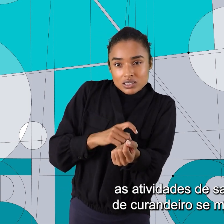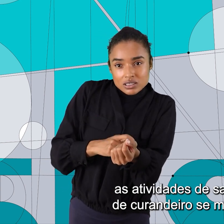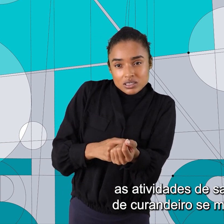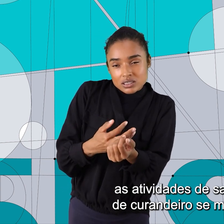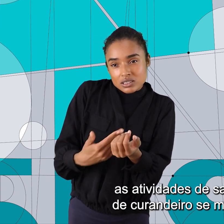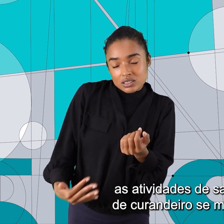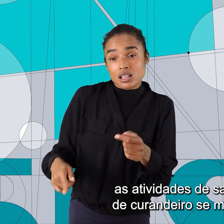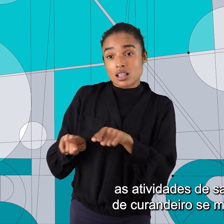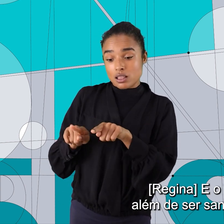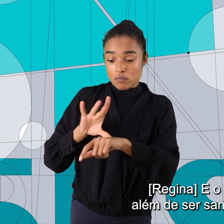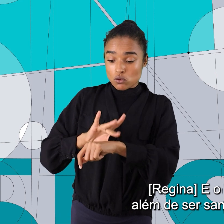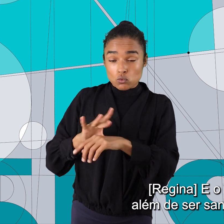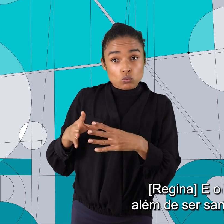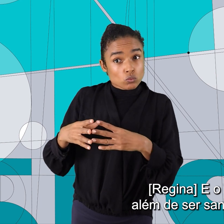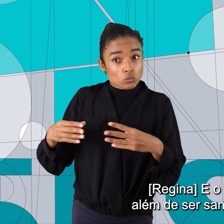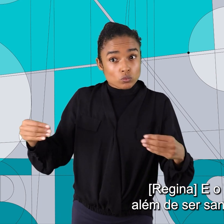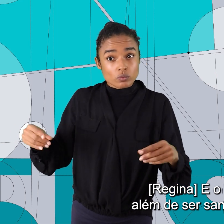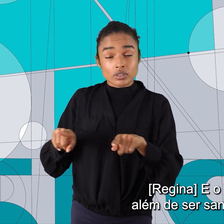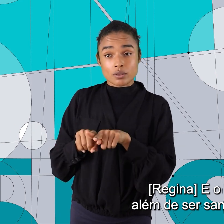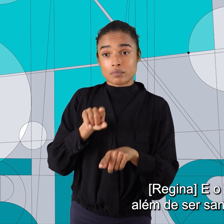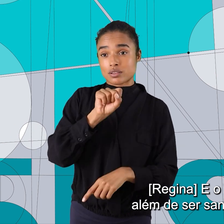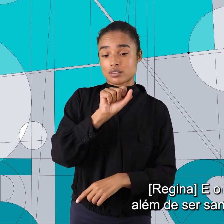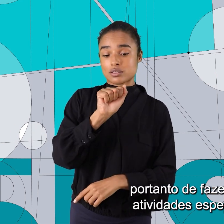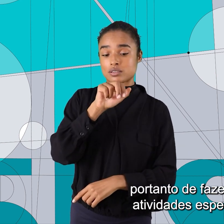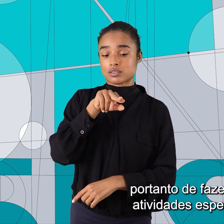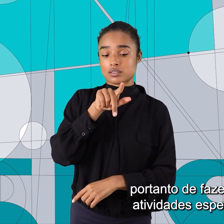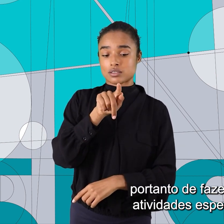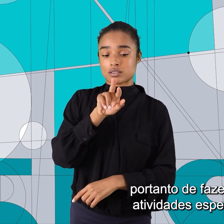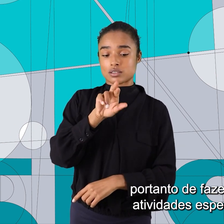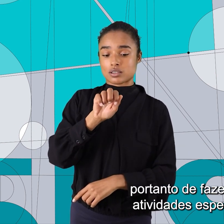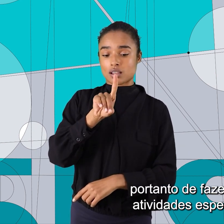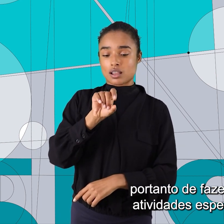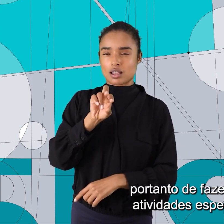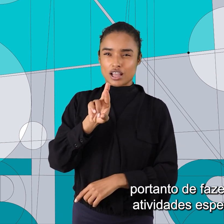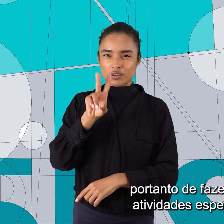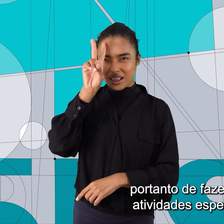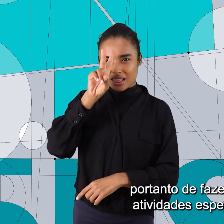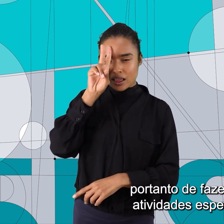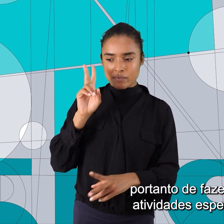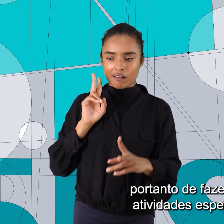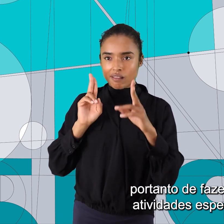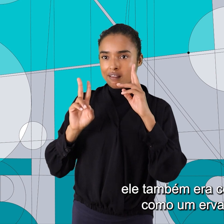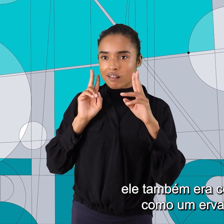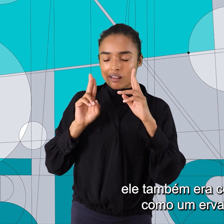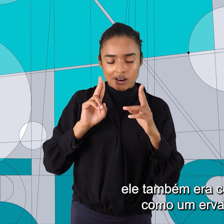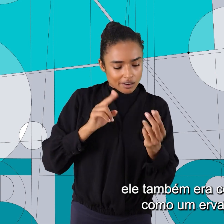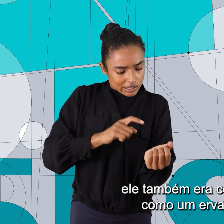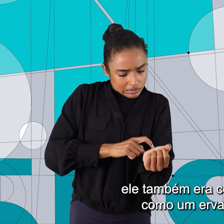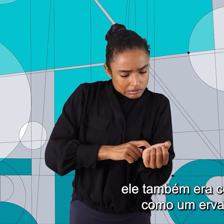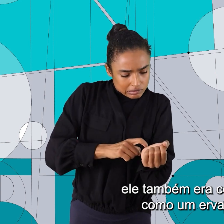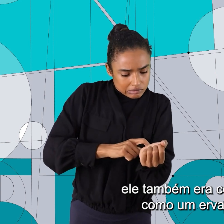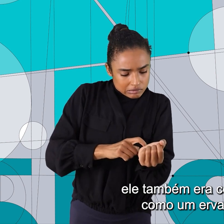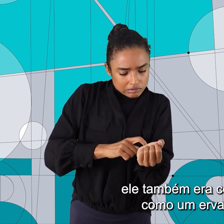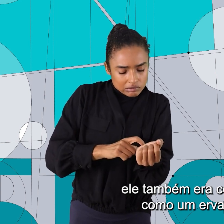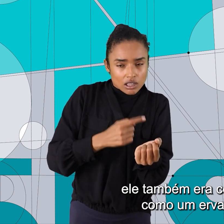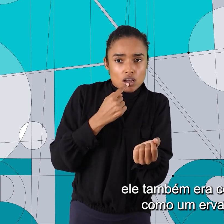curandeiro se misturavam. E o Tito, além de ser sangrador, portanto, de fazer essas atividades específicas, ele também era